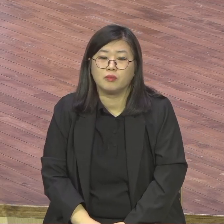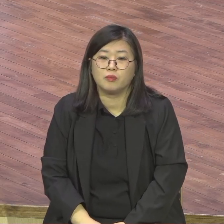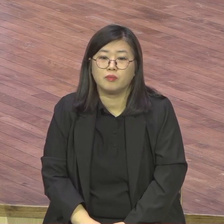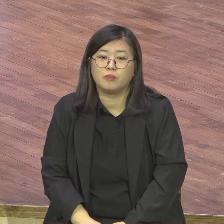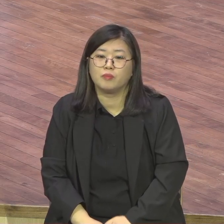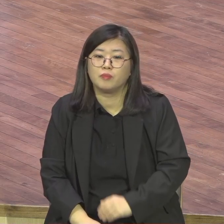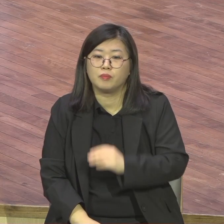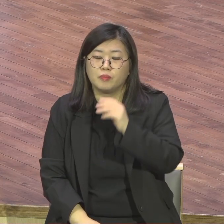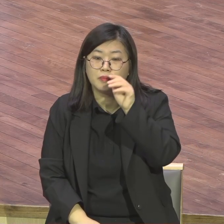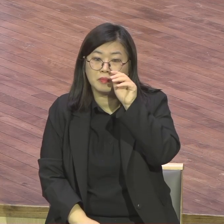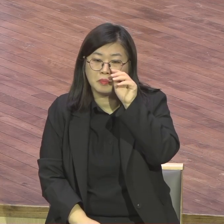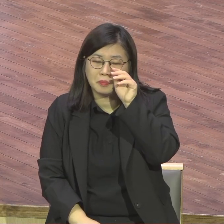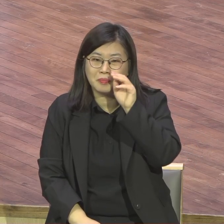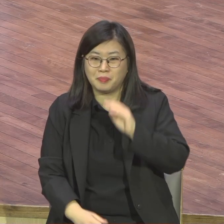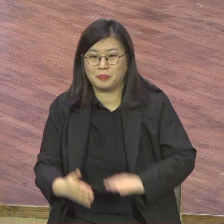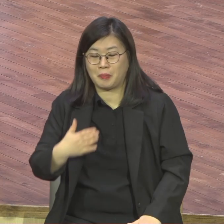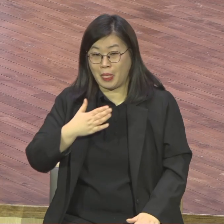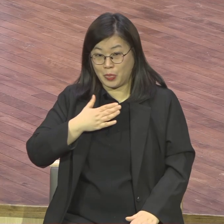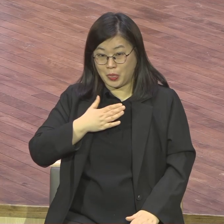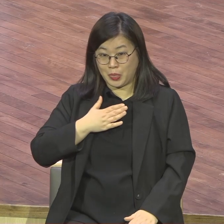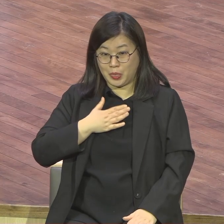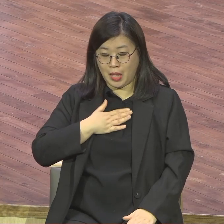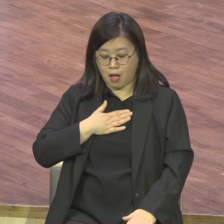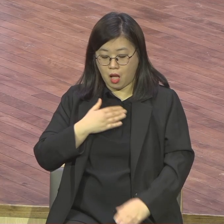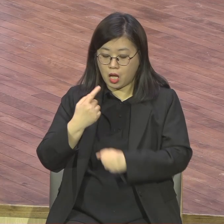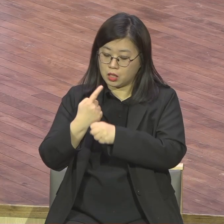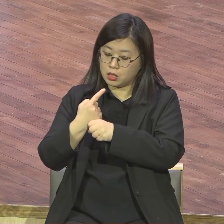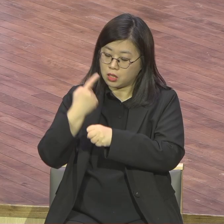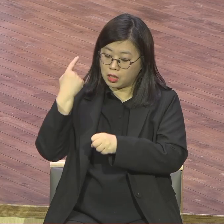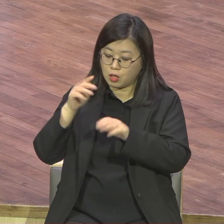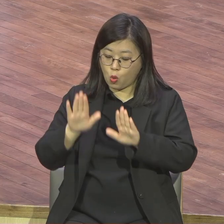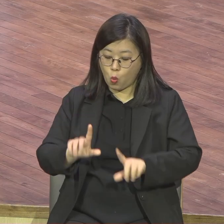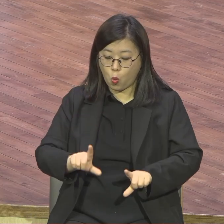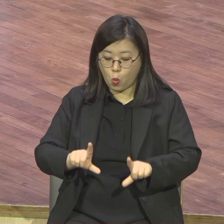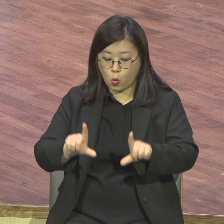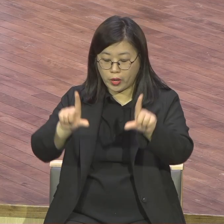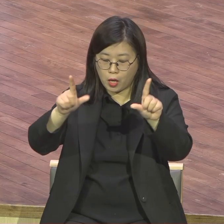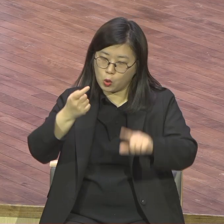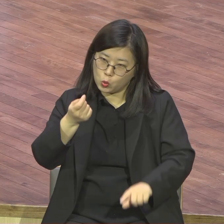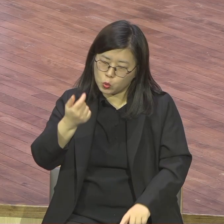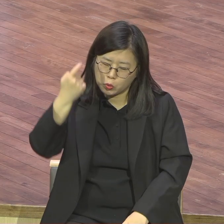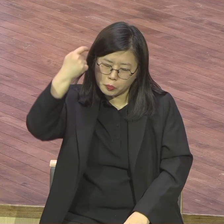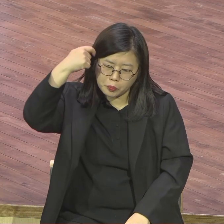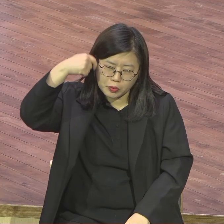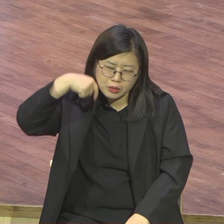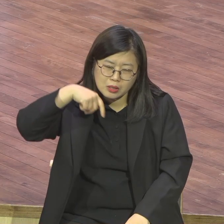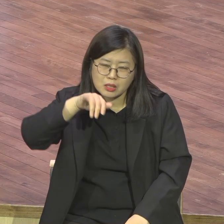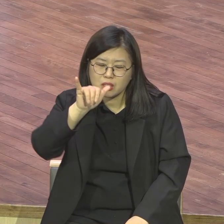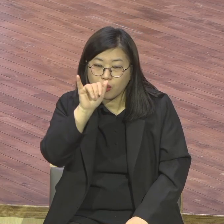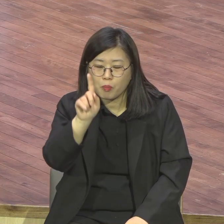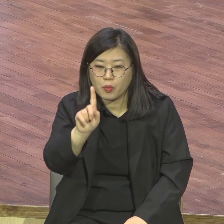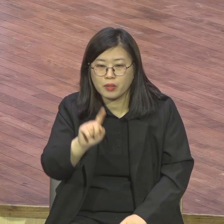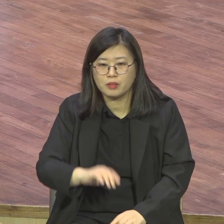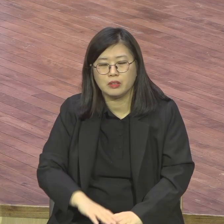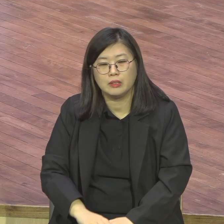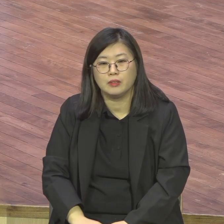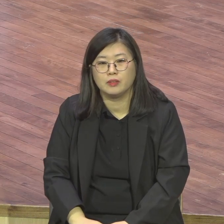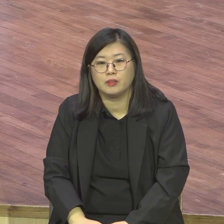작년 올해 이렇게 제가 보면 뭘 느끼냐면요. 저는 아무 할 말이 없어요. 우리